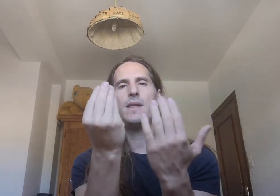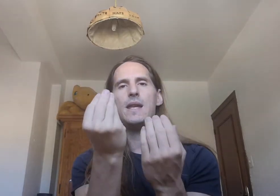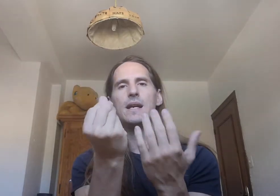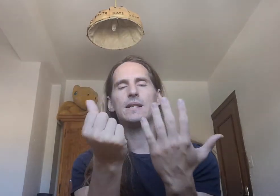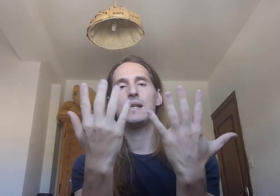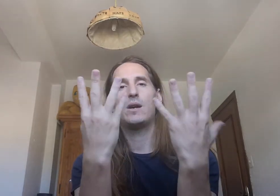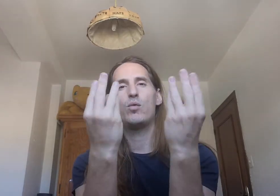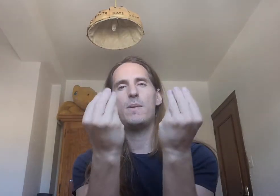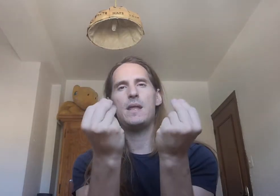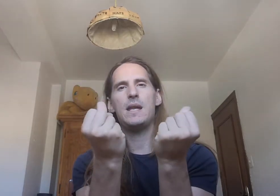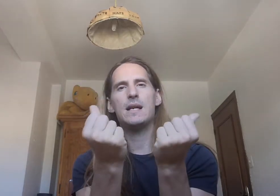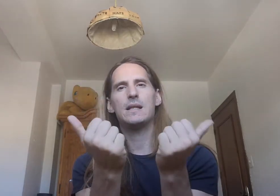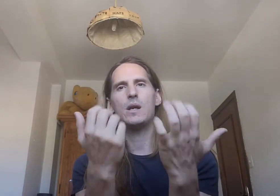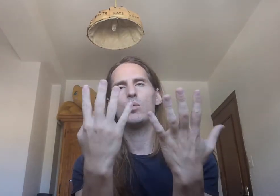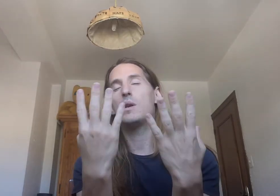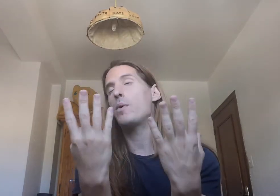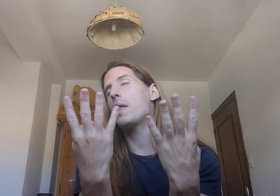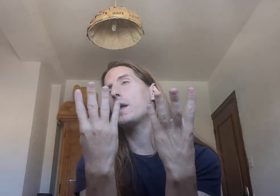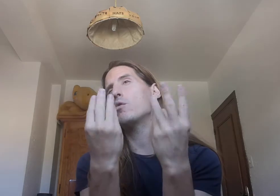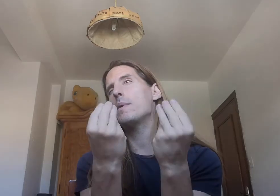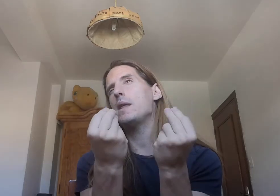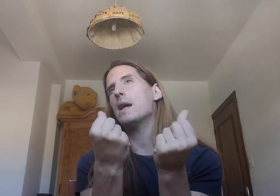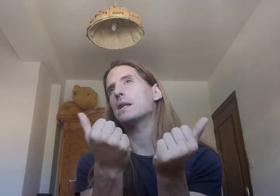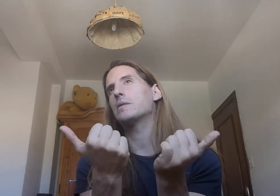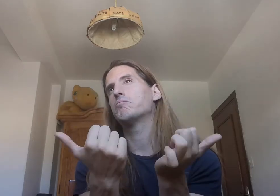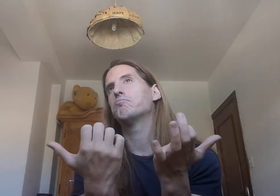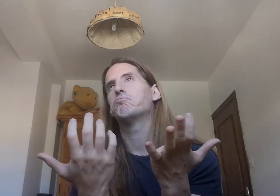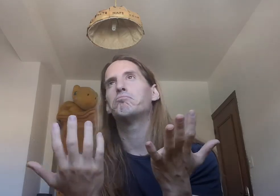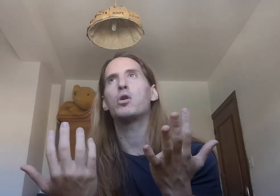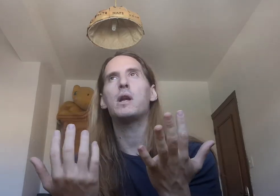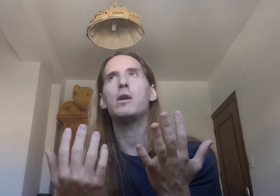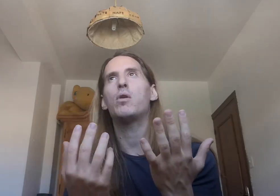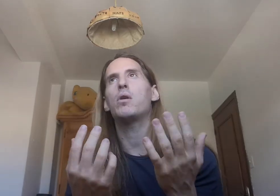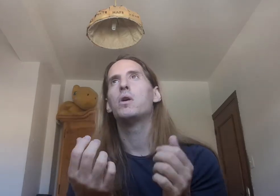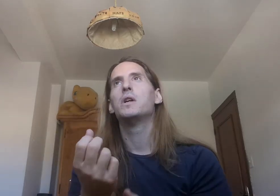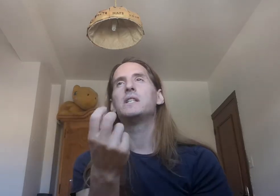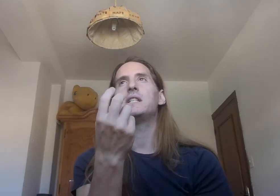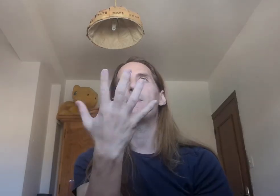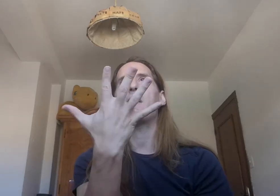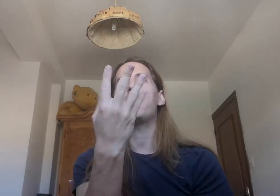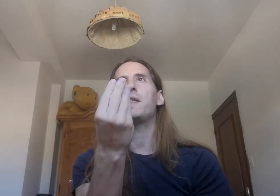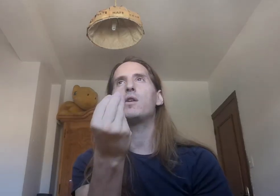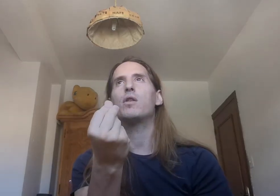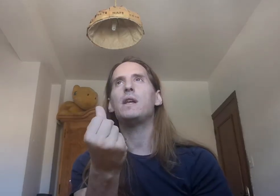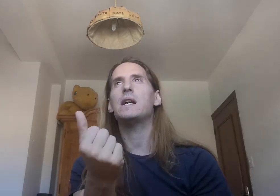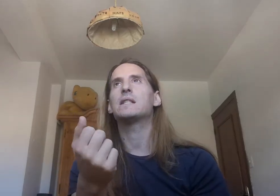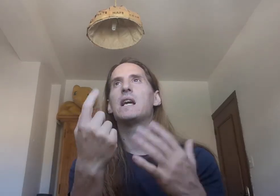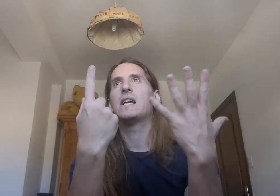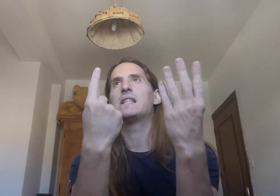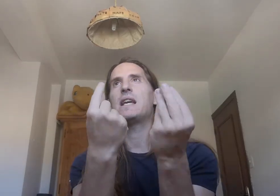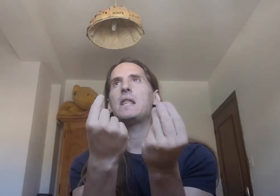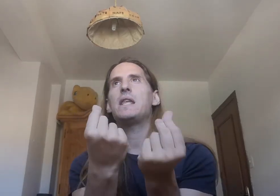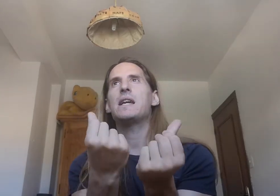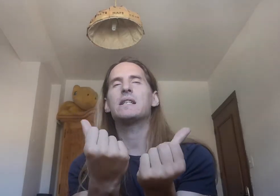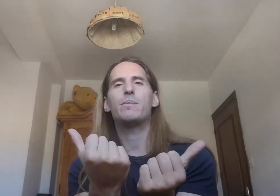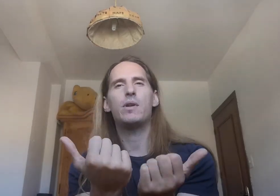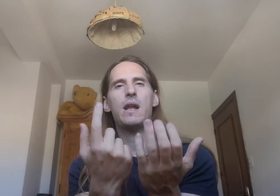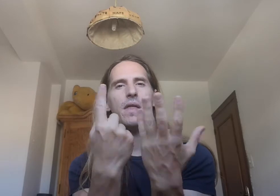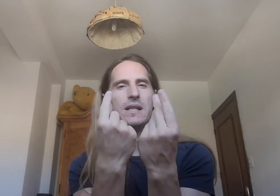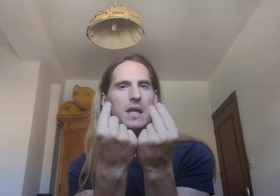días nueve días se puede hacer nueve días por qué no si se pasa cinco días seis días seis